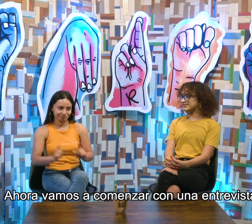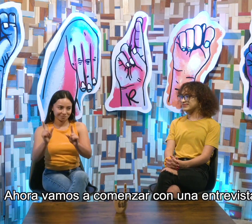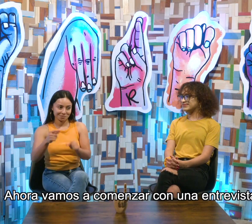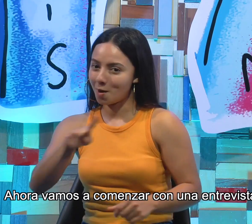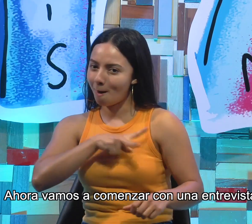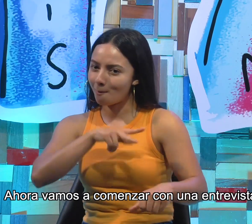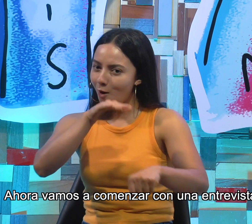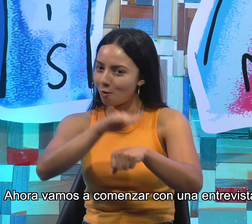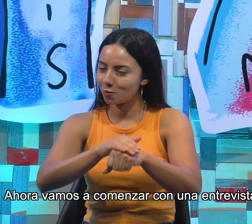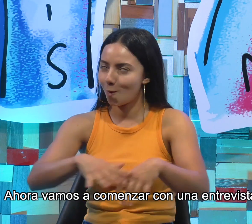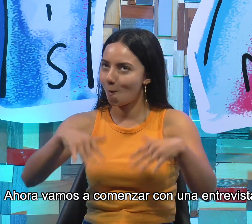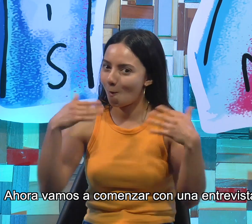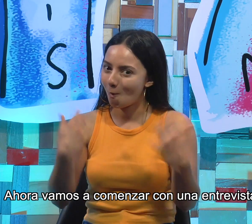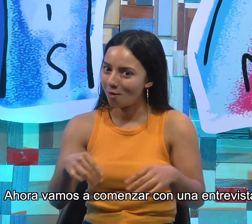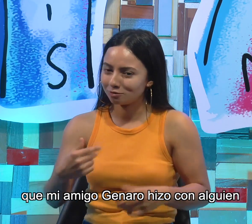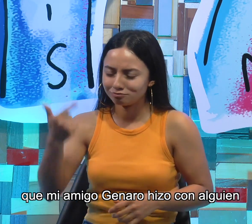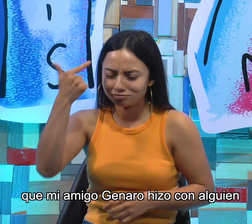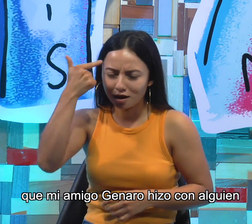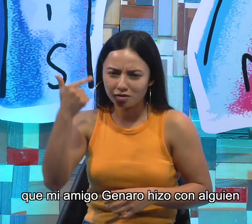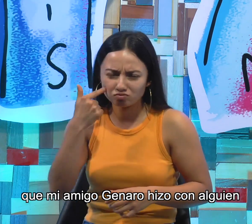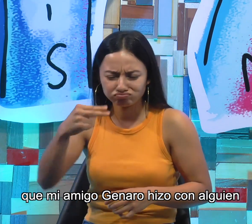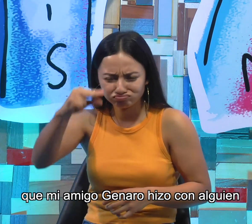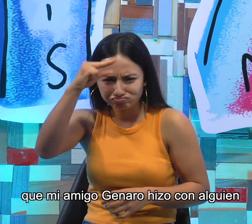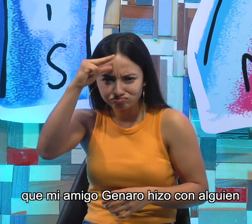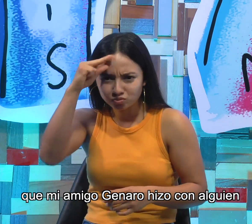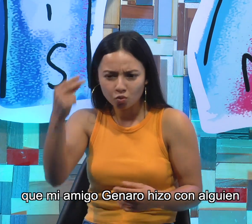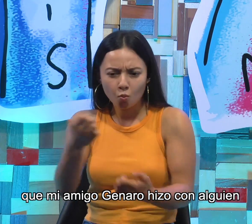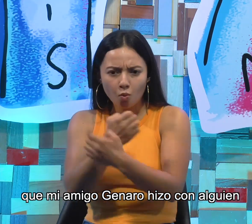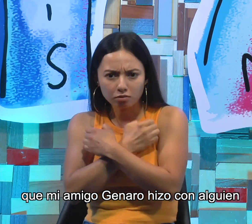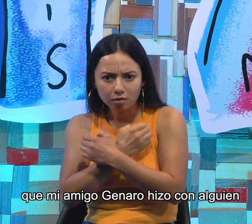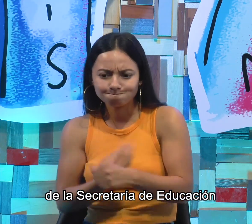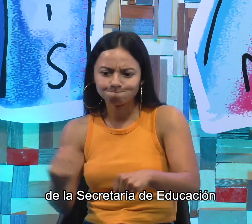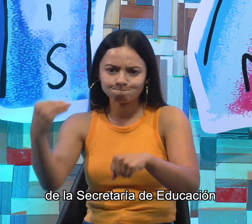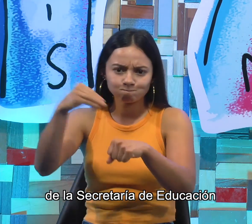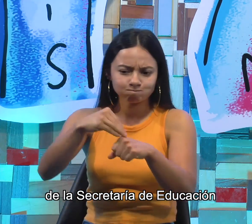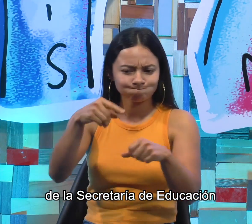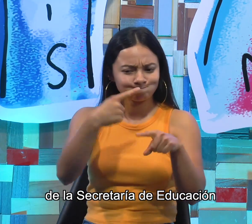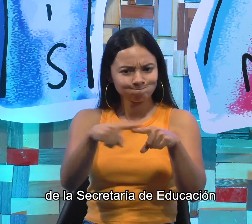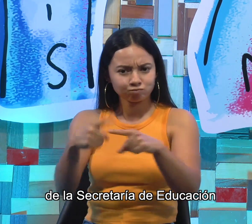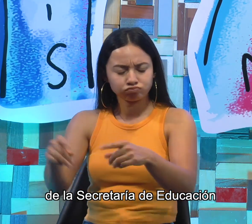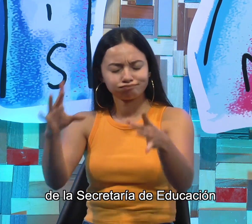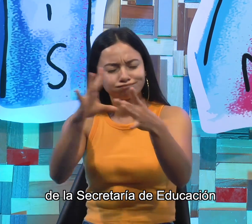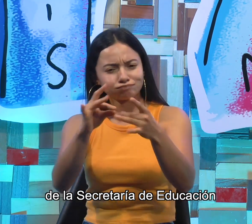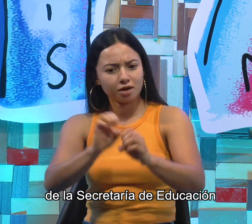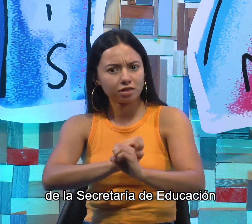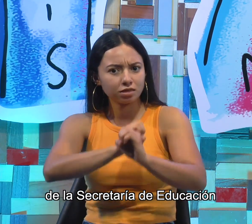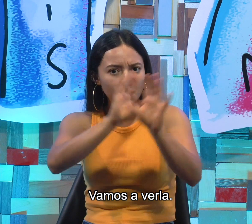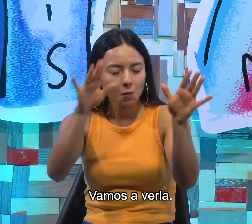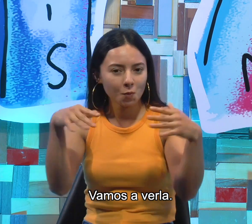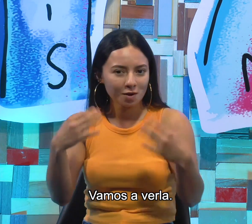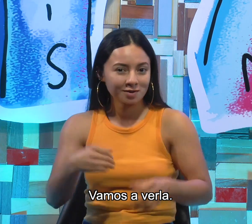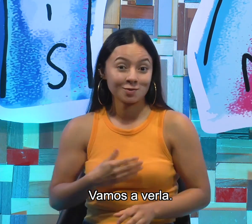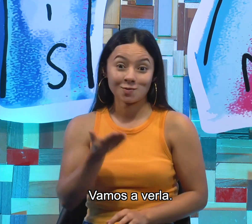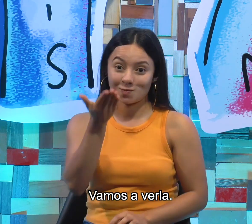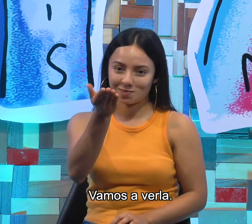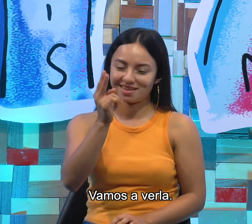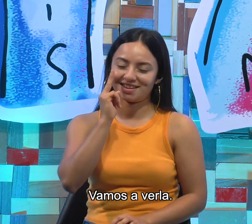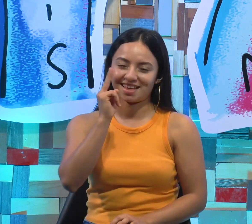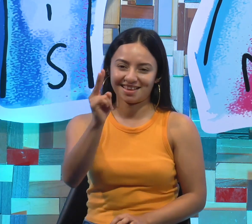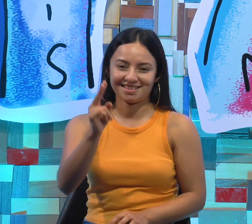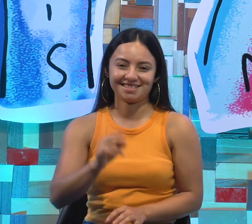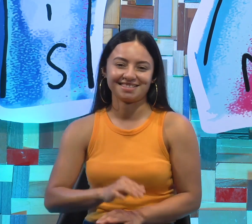Ahora vamos a comenzar con una entrevista que mi amigo Genaro hizo con alguien de la Secretaría de Educación. Vamos a verla.